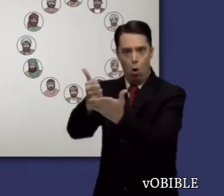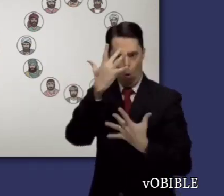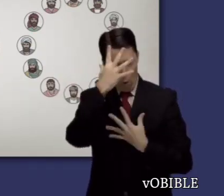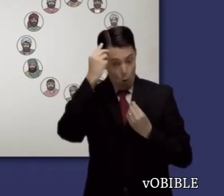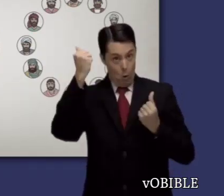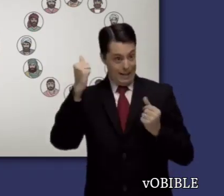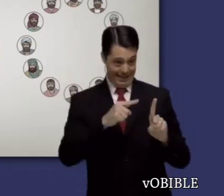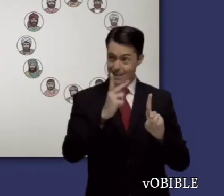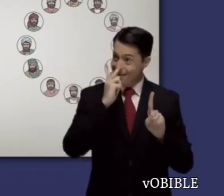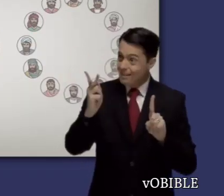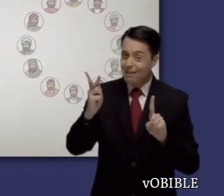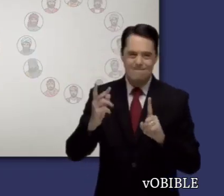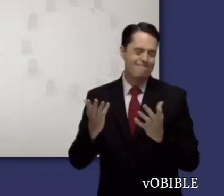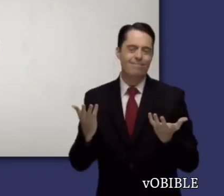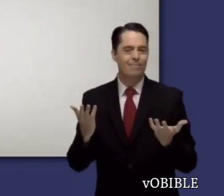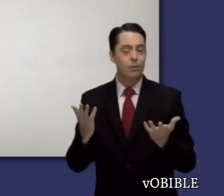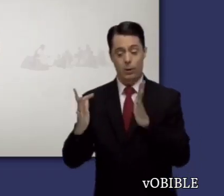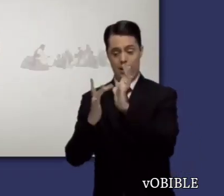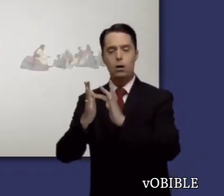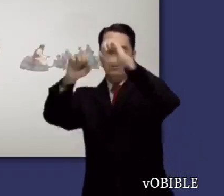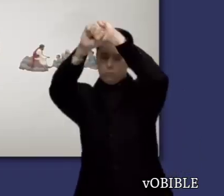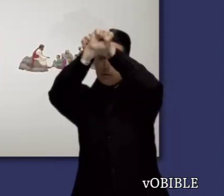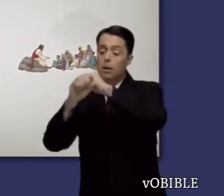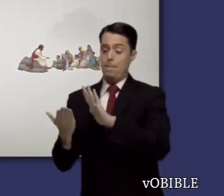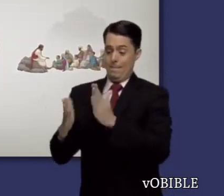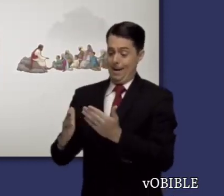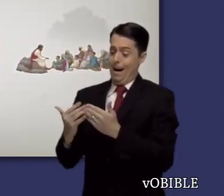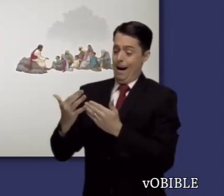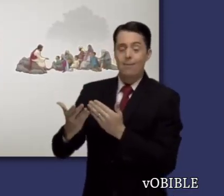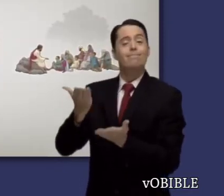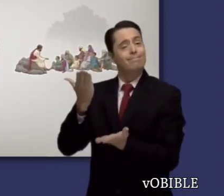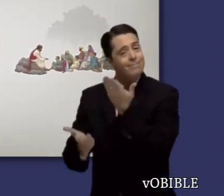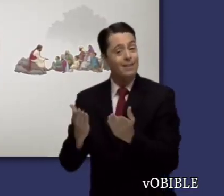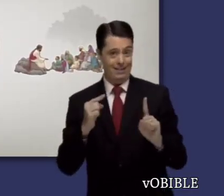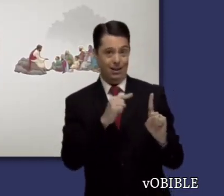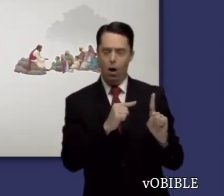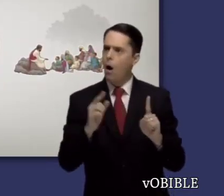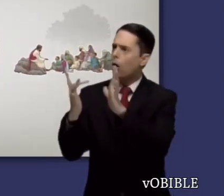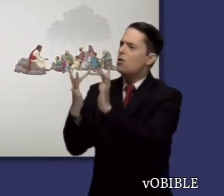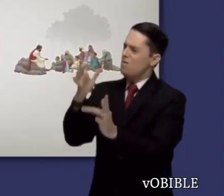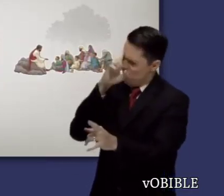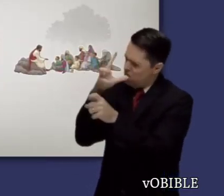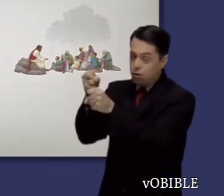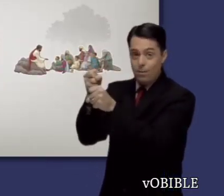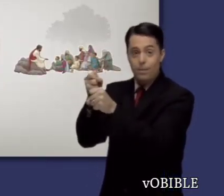Jesús. Además, Lucas no dijo que hubiera sido testigo de los sucesos de la vida de Jesús.